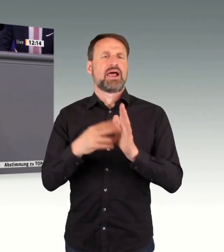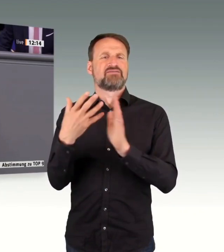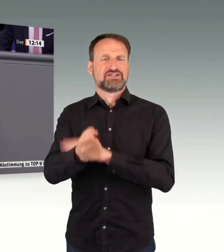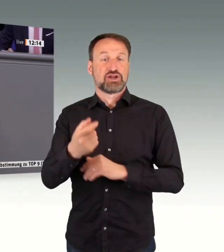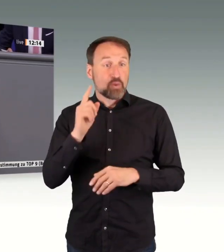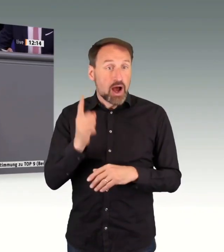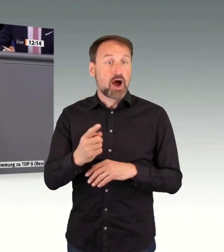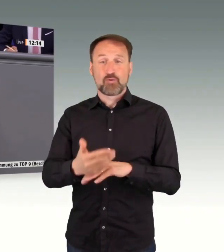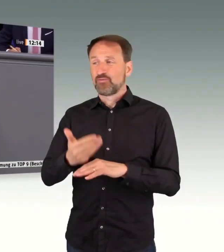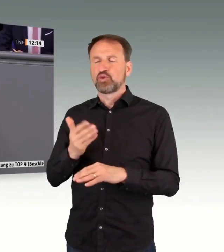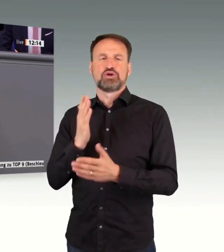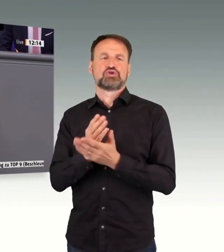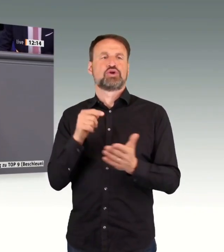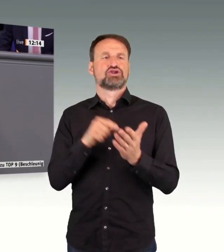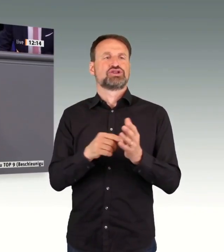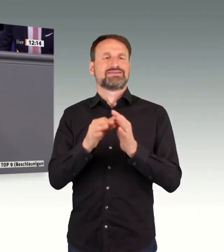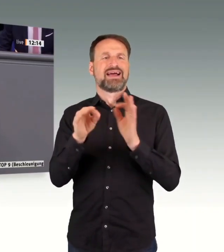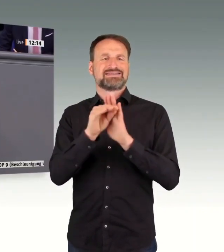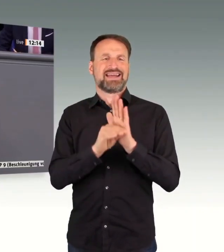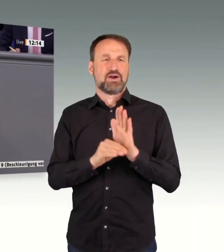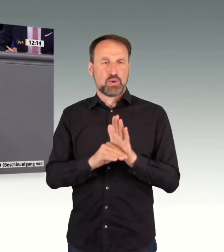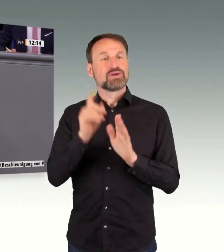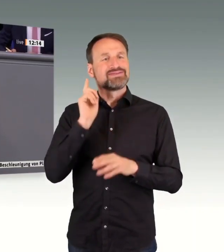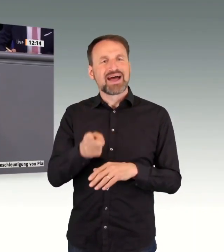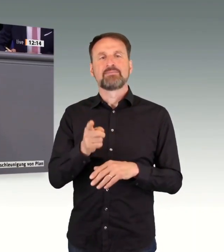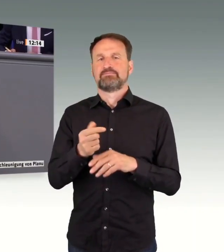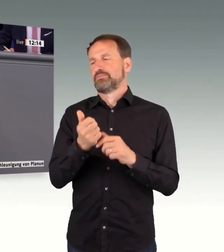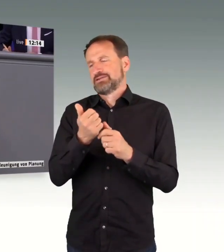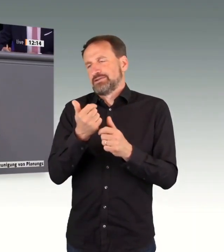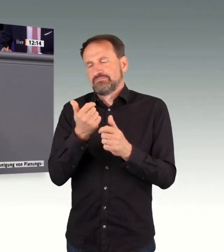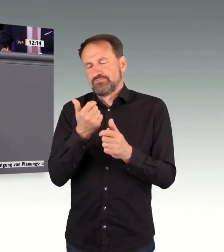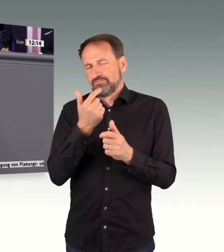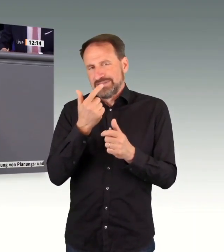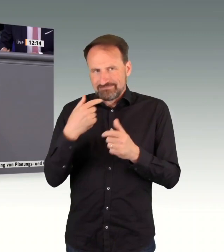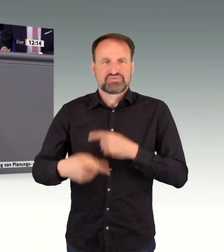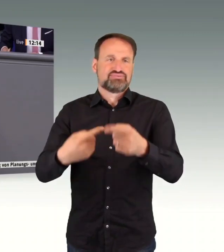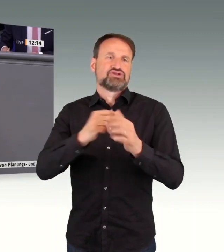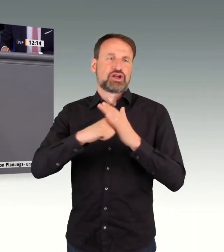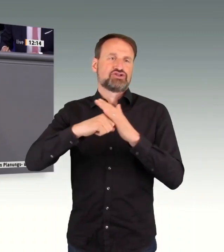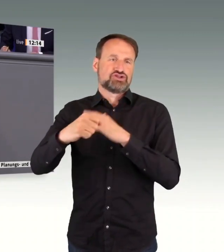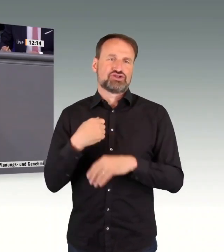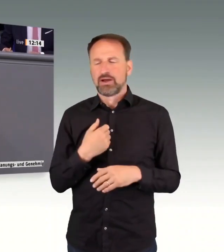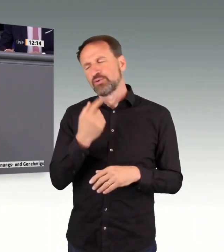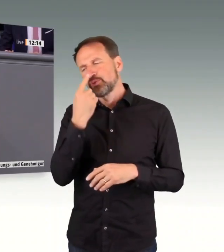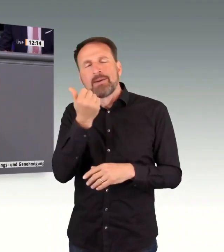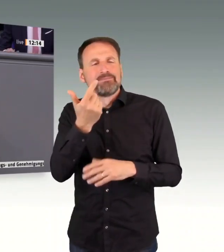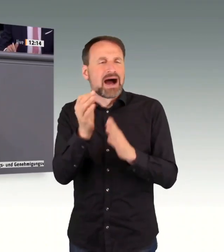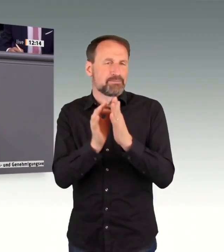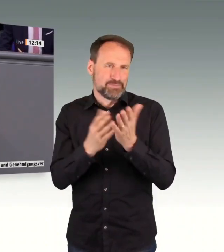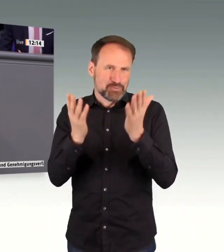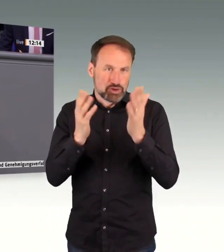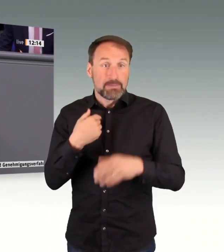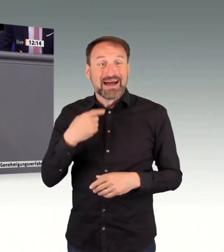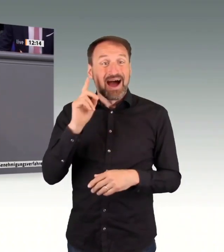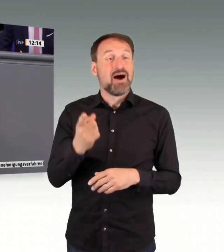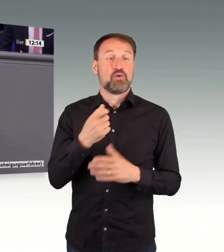Strukturen und Regelungen schaffen, dass eben auch Sanierungen auf einer Bahnstrecke zur gleichen Zeit möglich sind und nicht eben, ich glaube, viele von